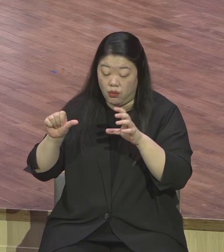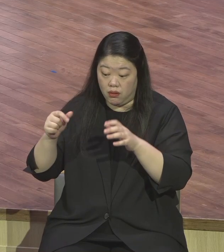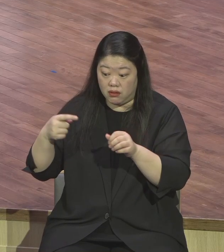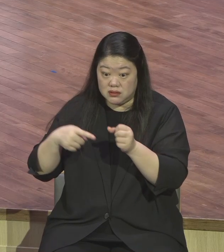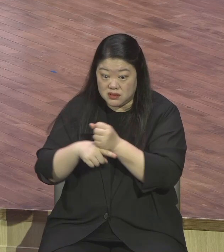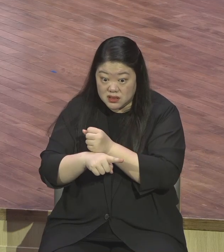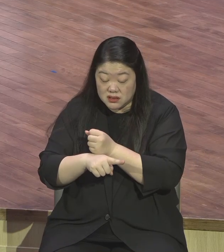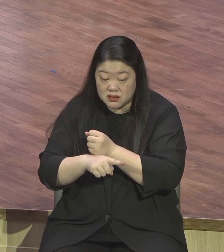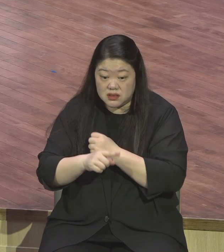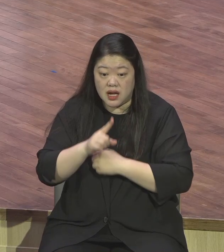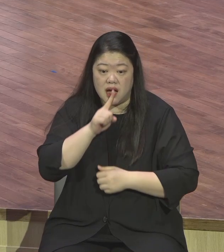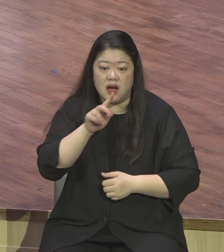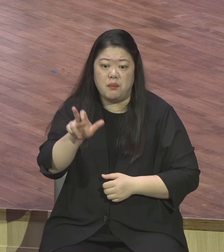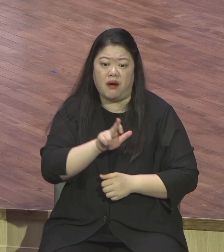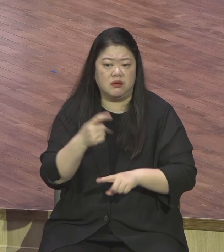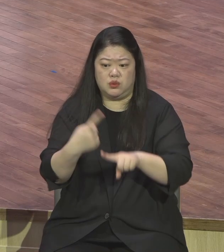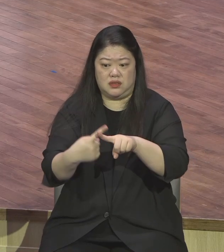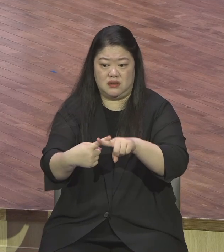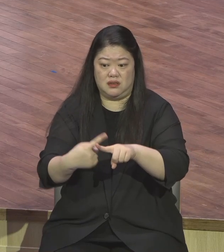후회할 일밖에 안 생깁니다 아시겠어요